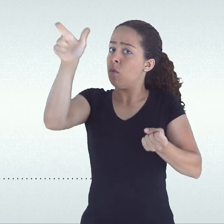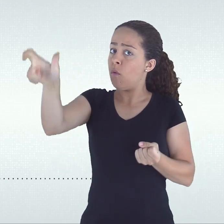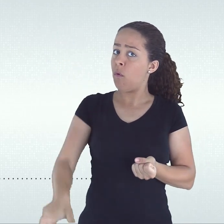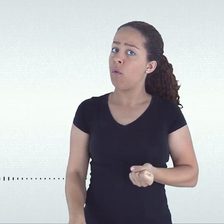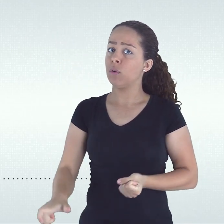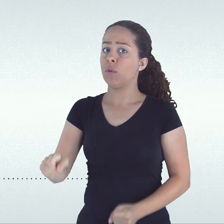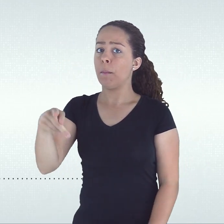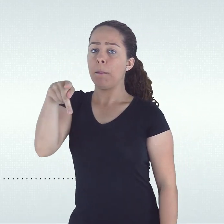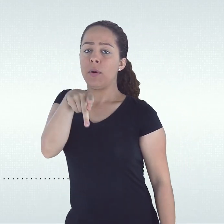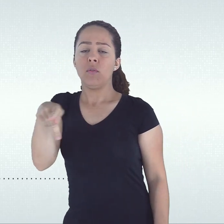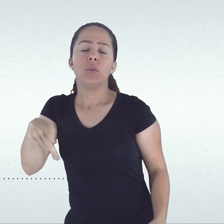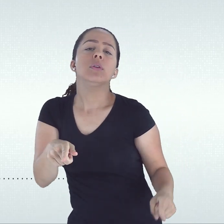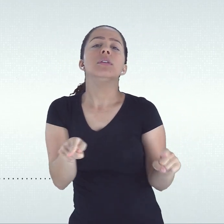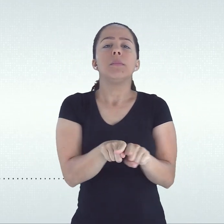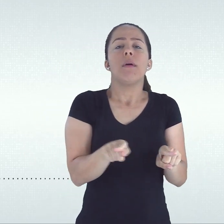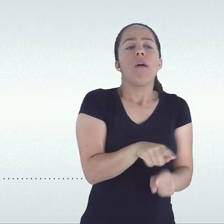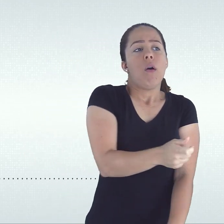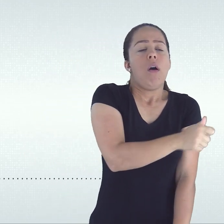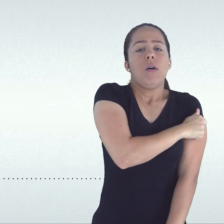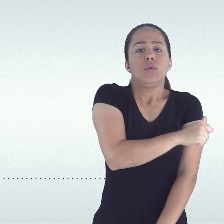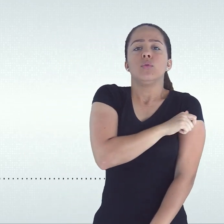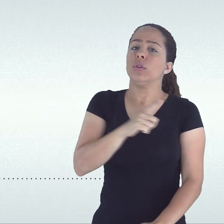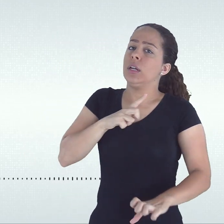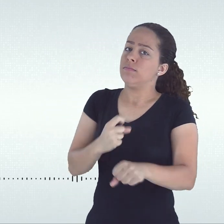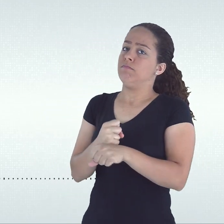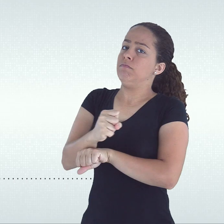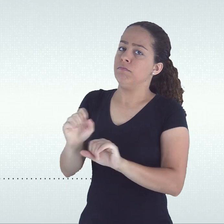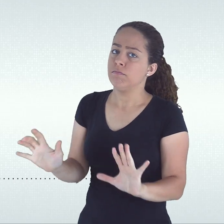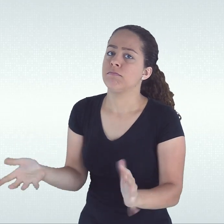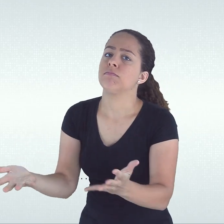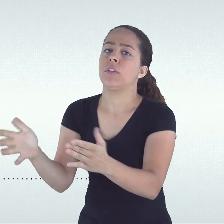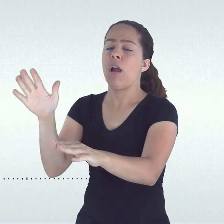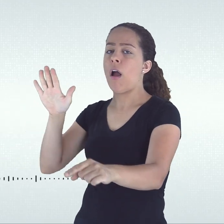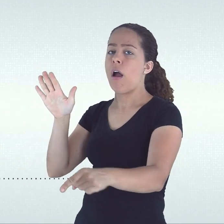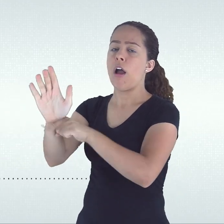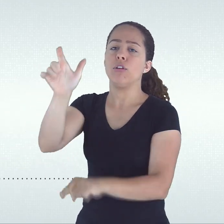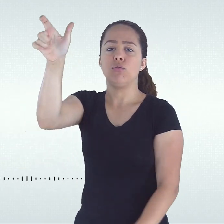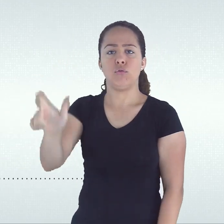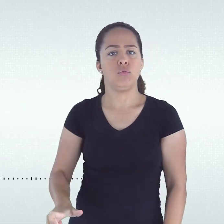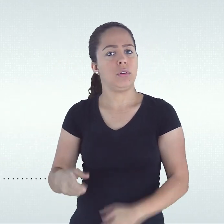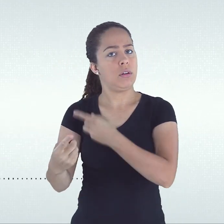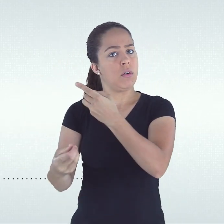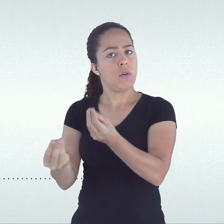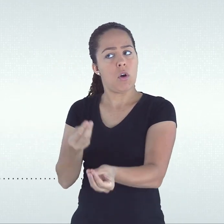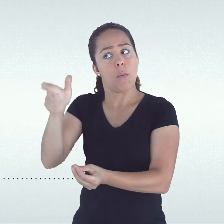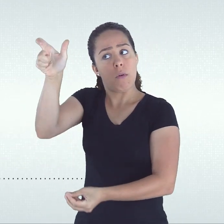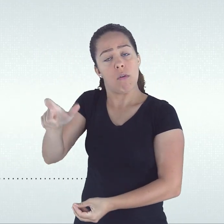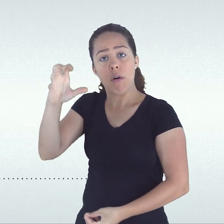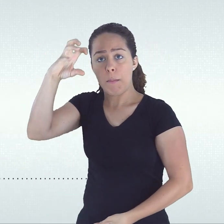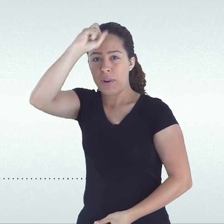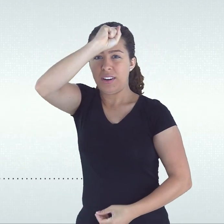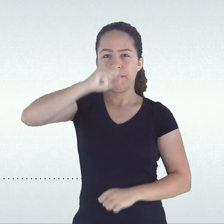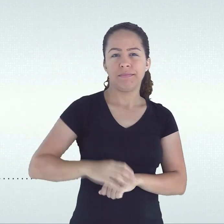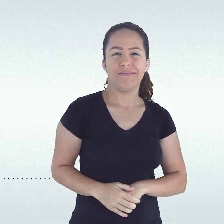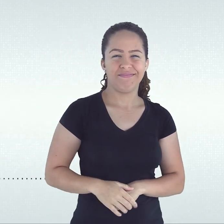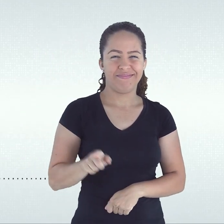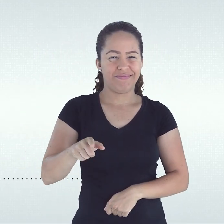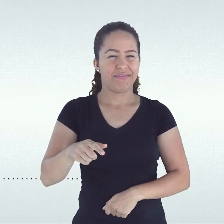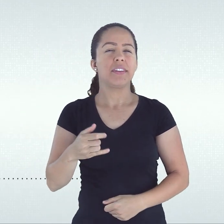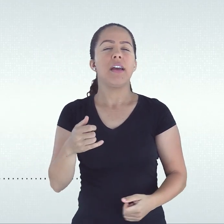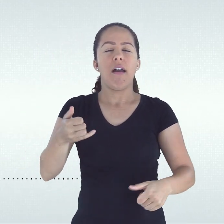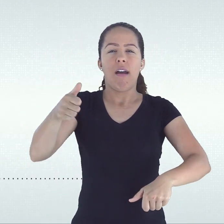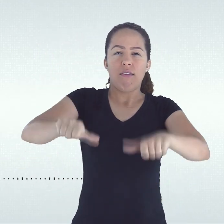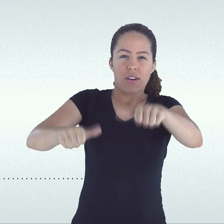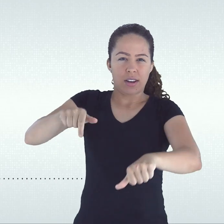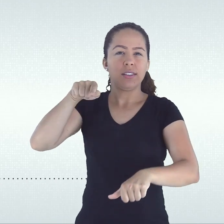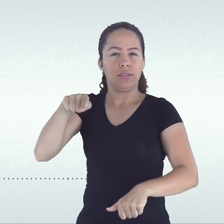sujeitos, docente e discente. Esta análise considerou as informações do item 3.7 do